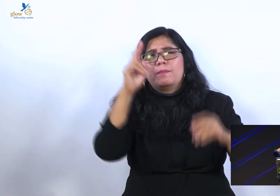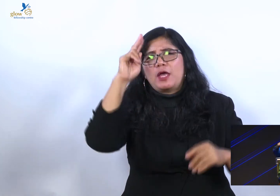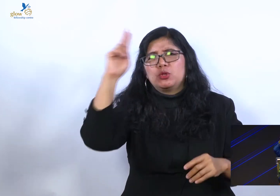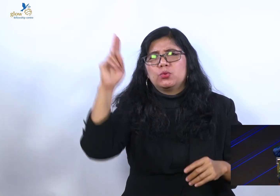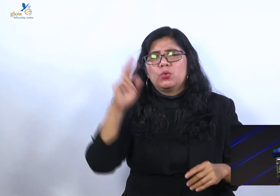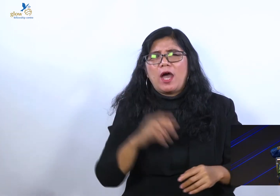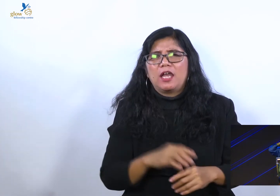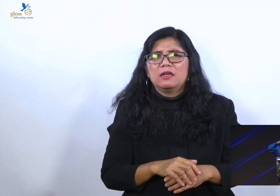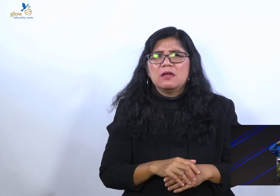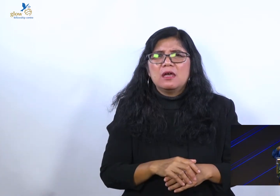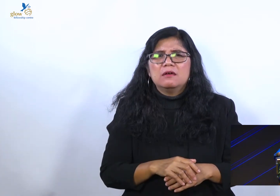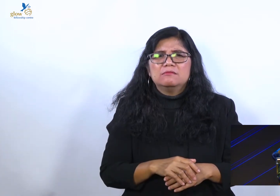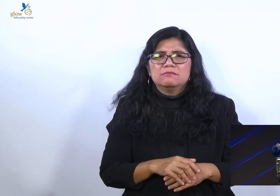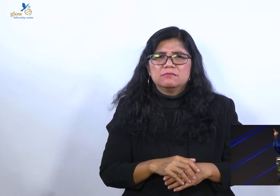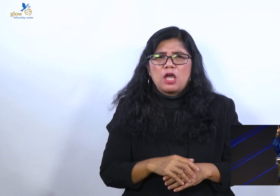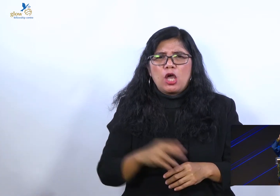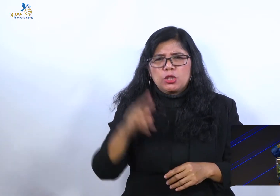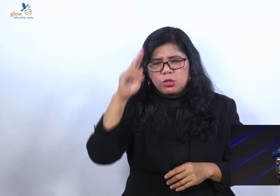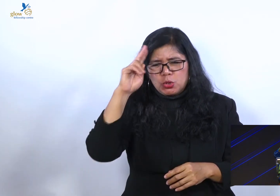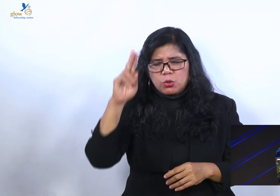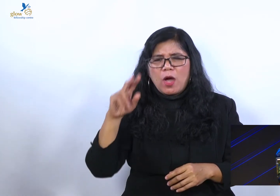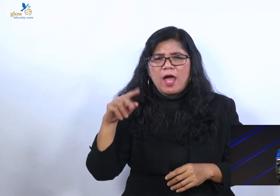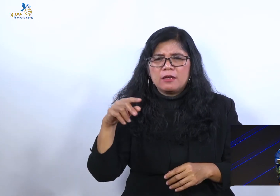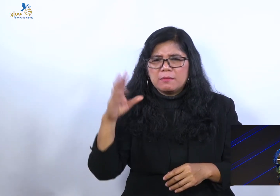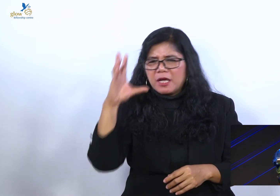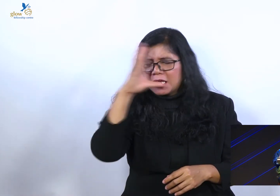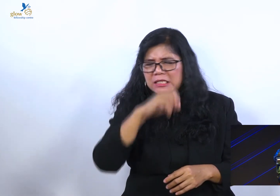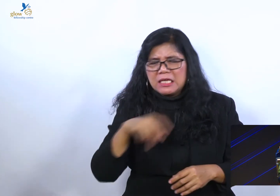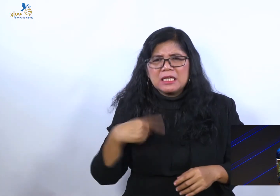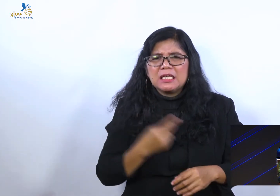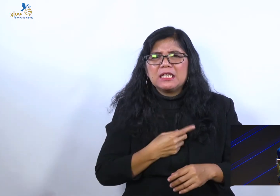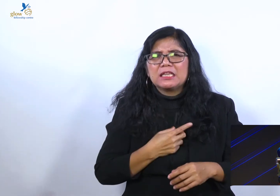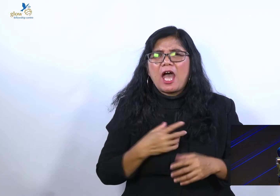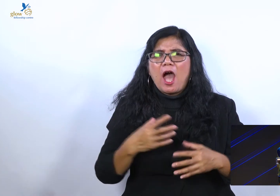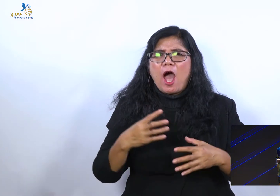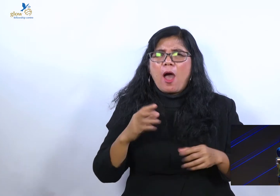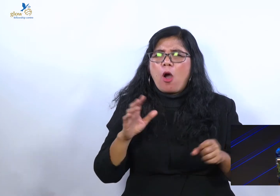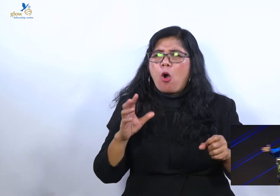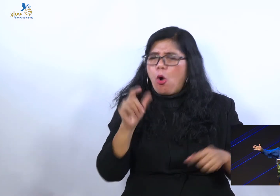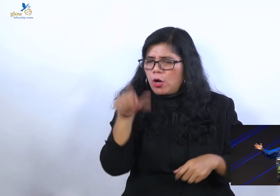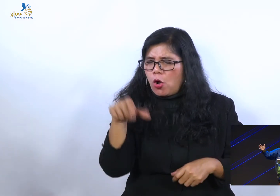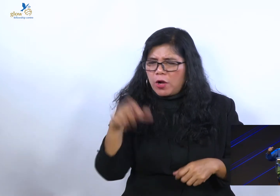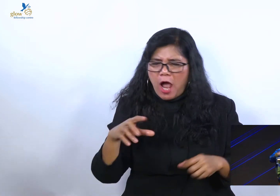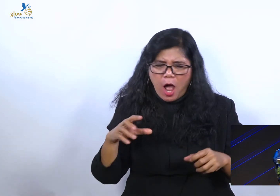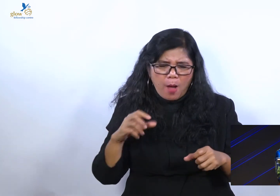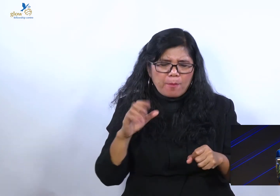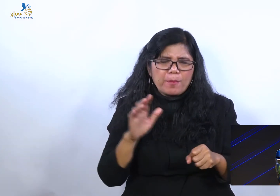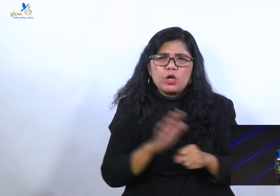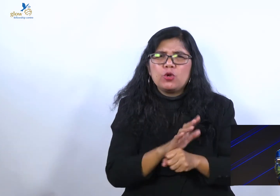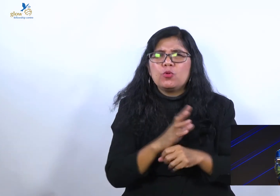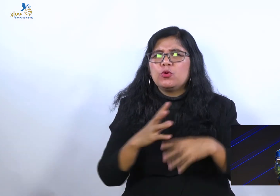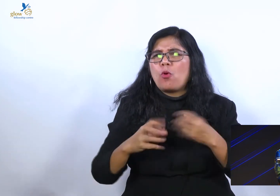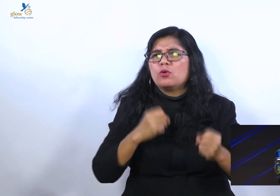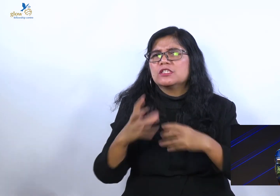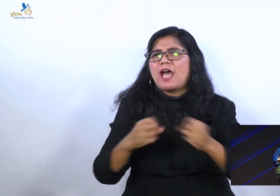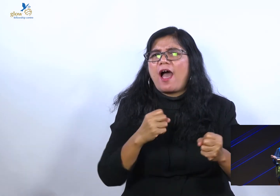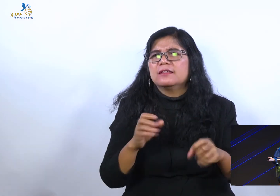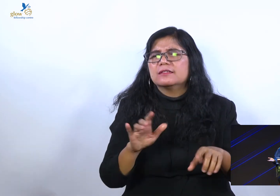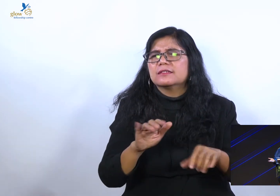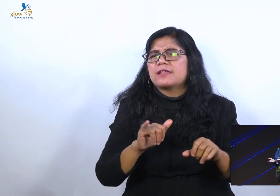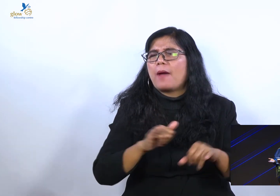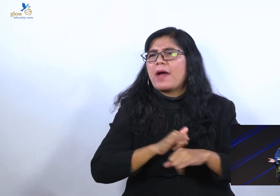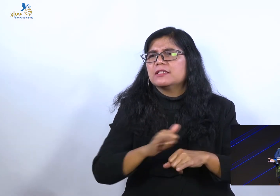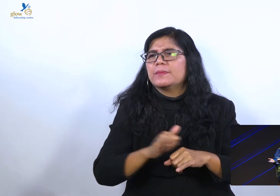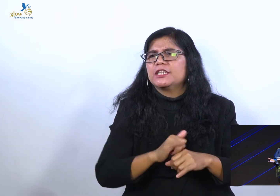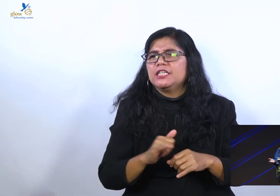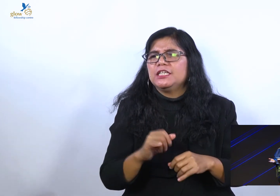mengerti kita. Karena kita orang berdosa yang menuju pada kehancuran. Paulus bilang apa? Kita semua seperti bunga rumput. Iya kan